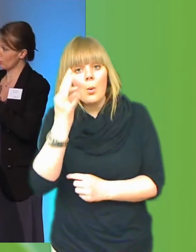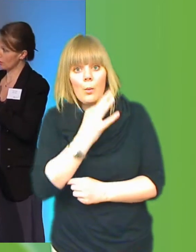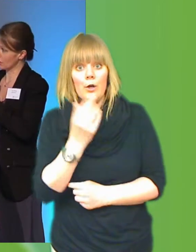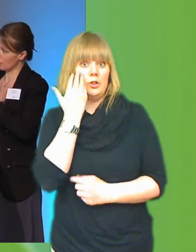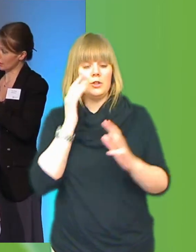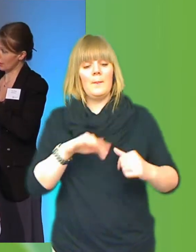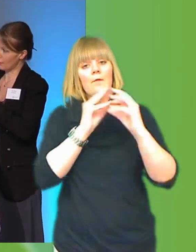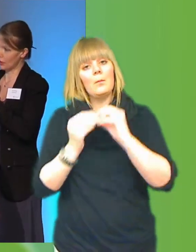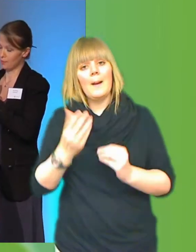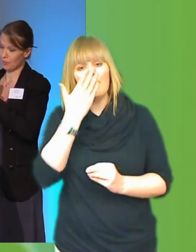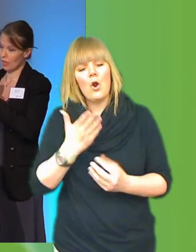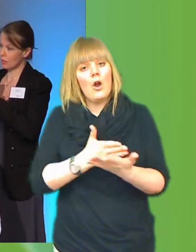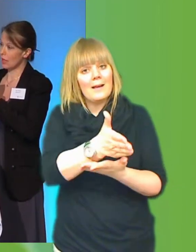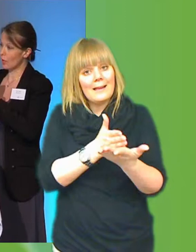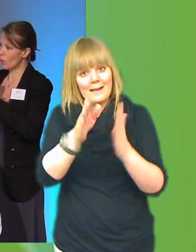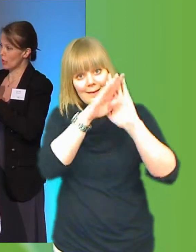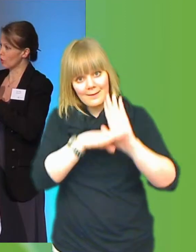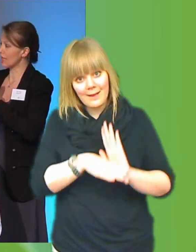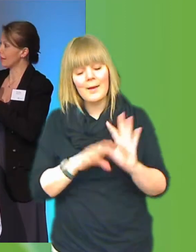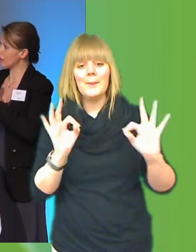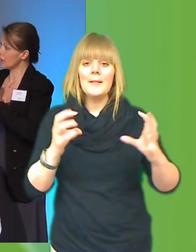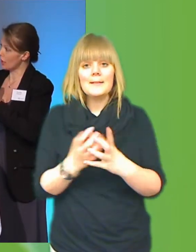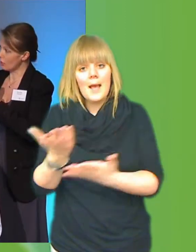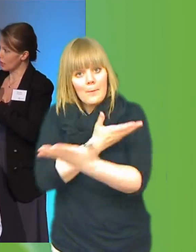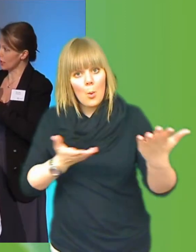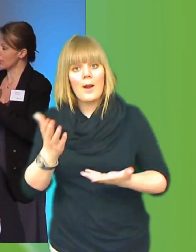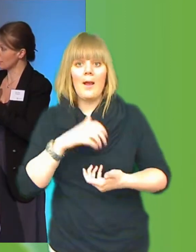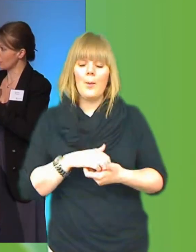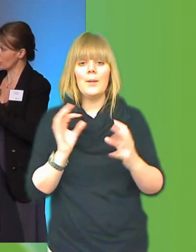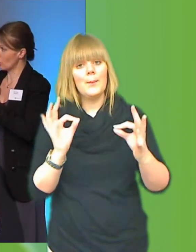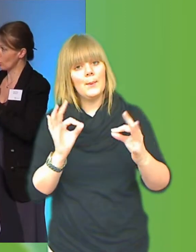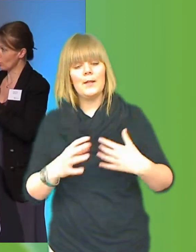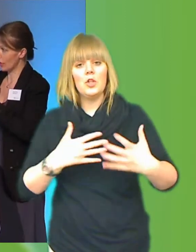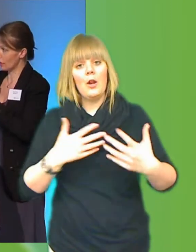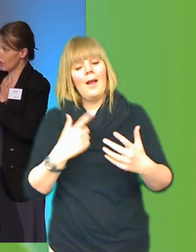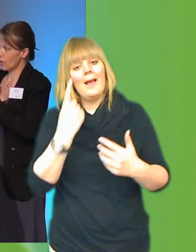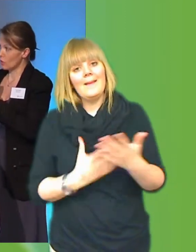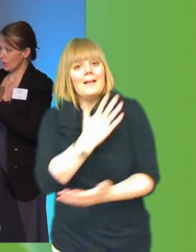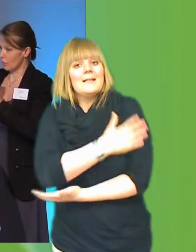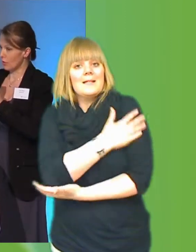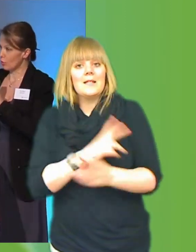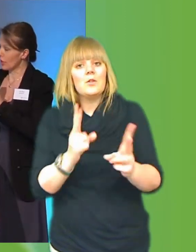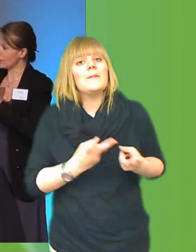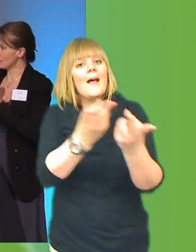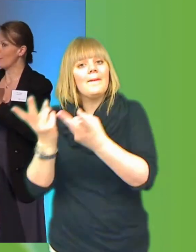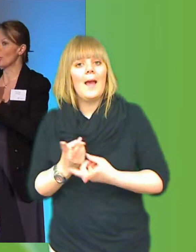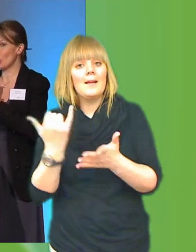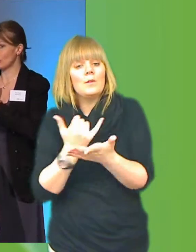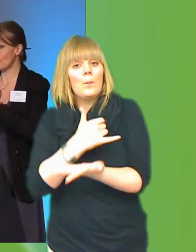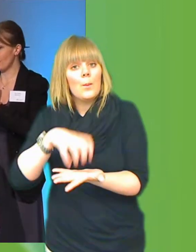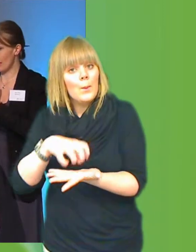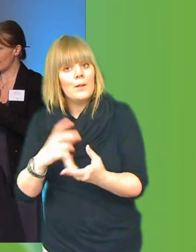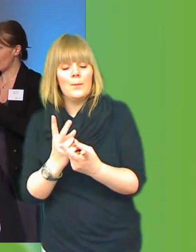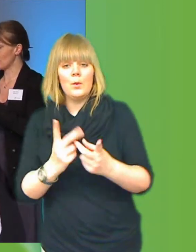hur man kan samordna och standardisera olika tjänster inom kommunen. Så att olika system